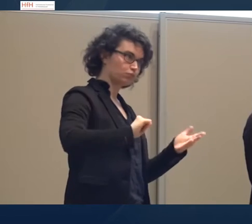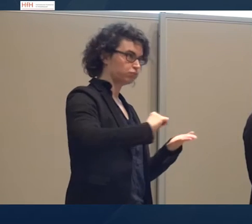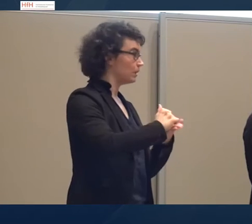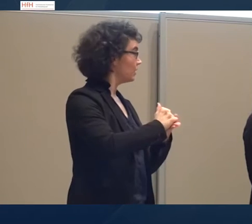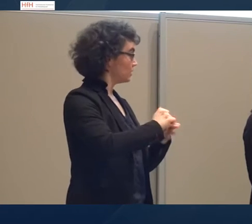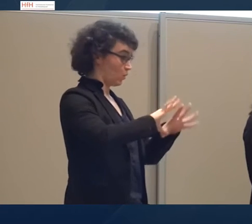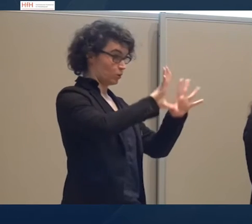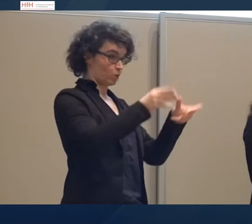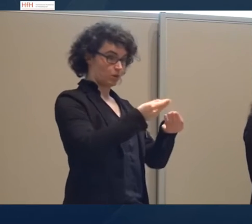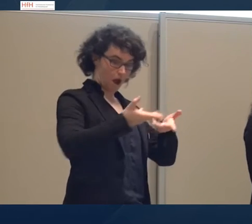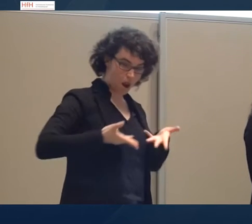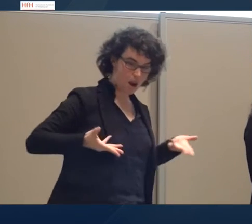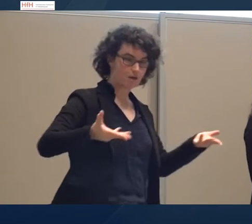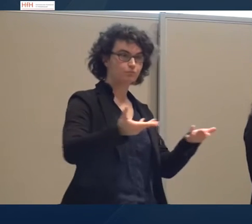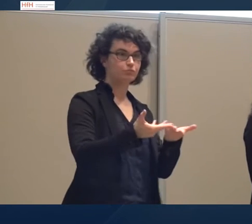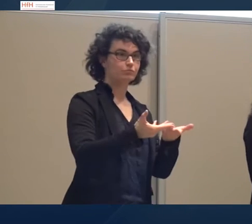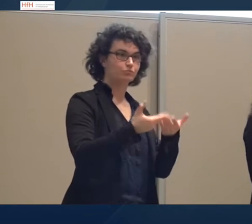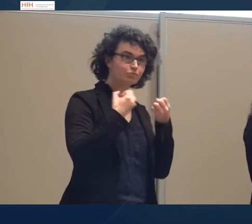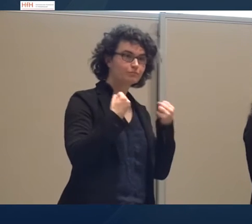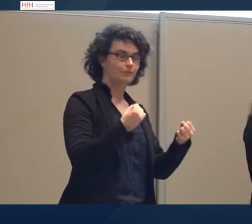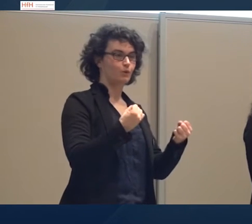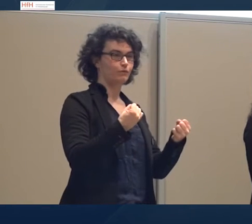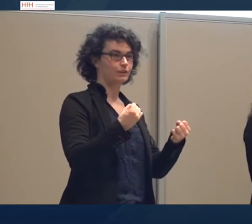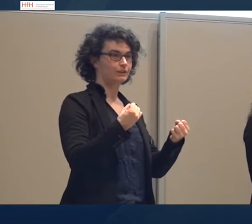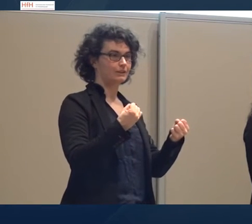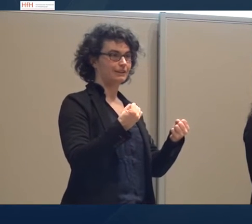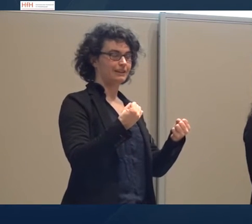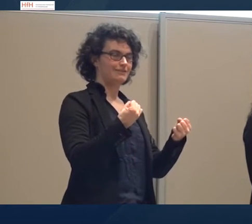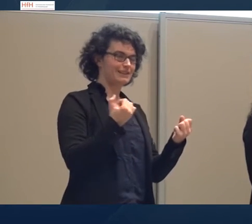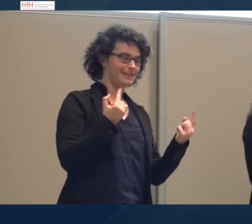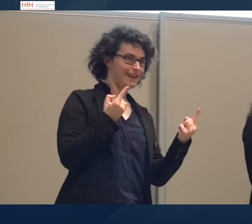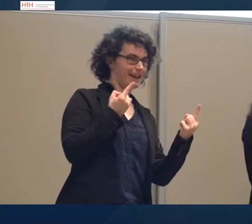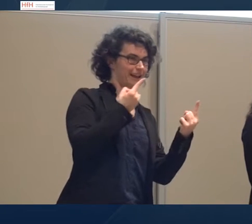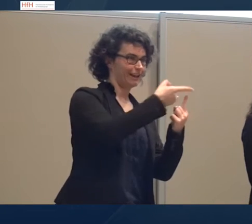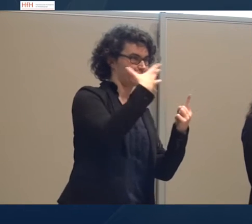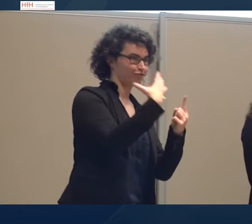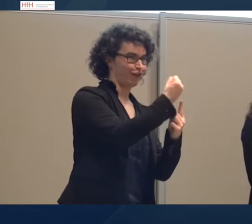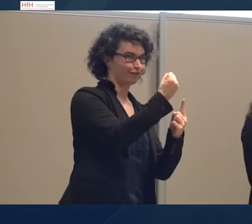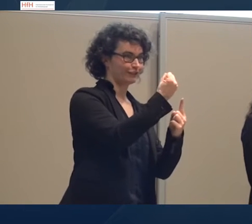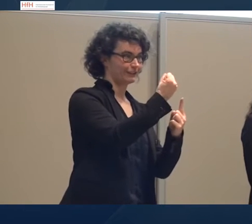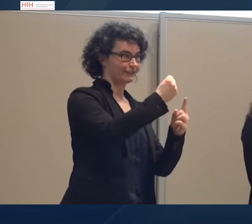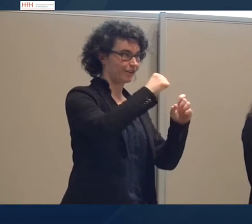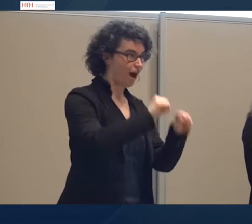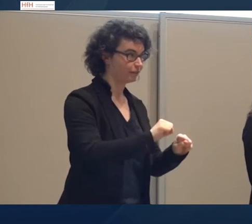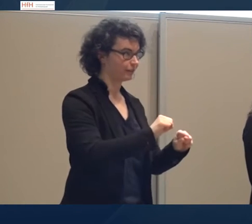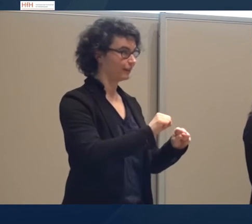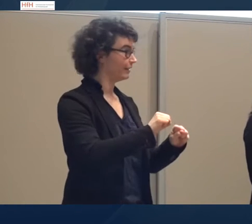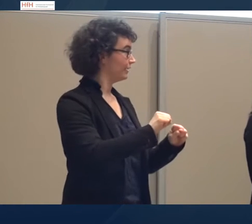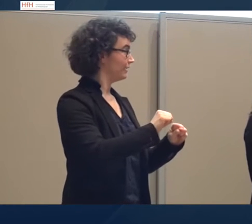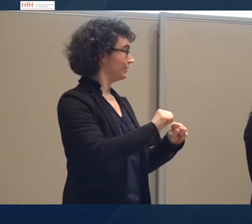hoffen, dass wir das Ziel erreichen wollen und können, was wir uns vorgenommen haben. Denn